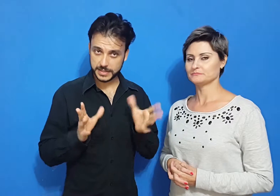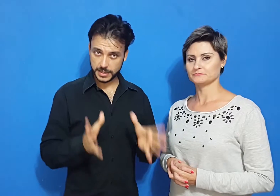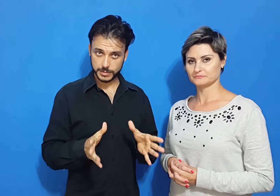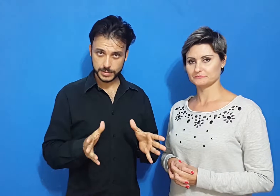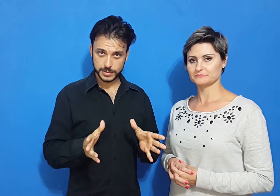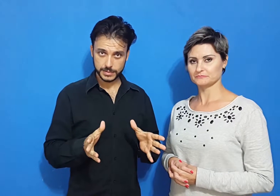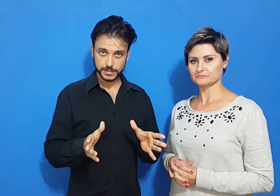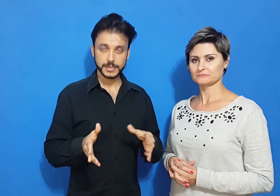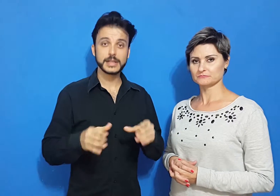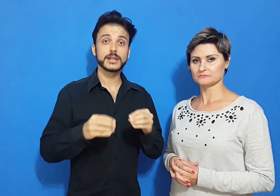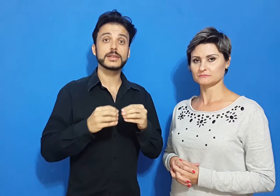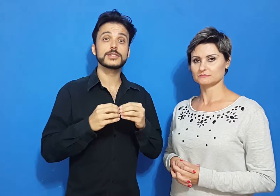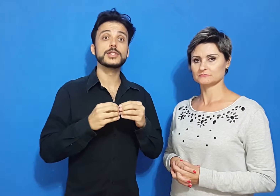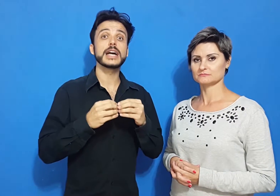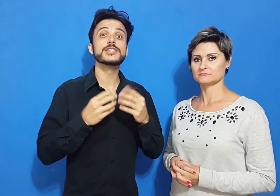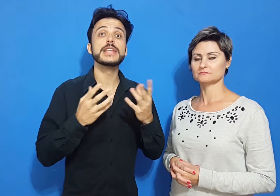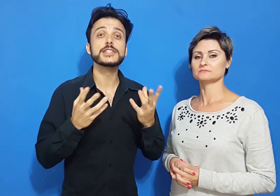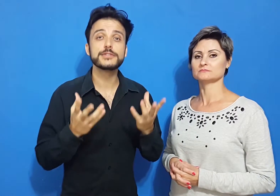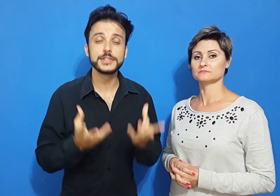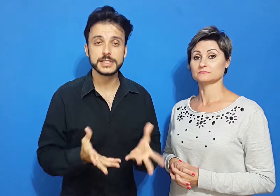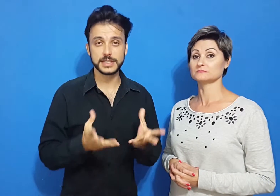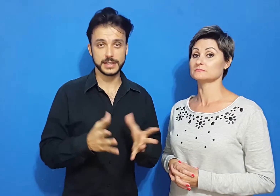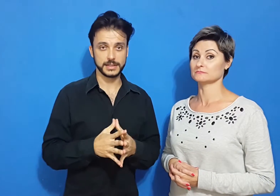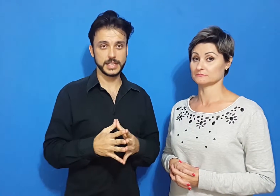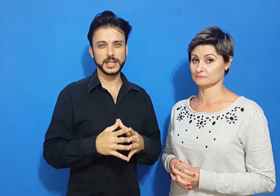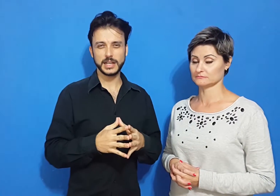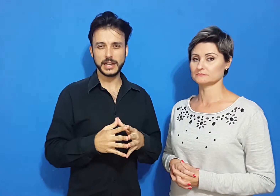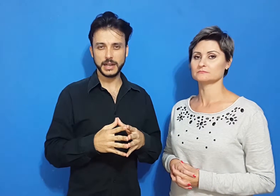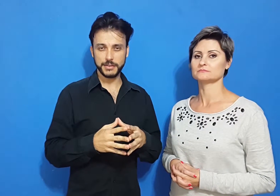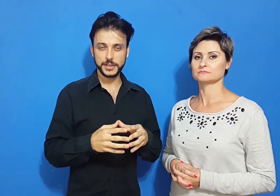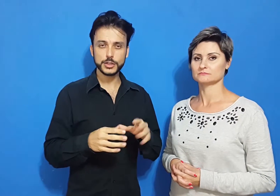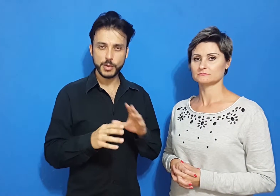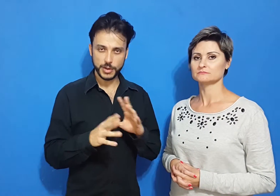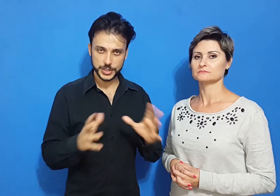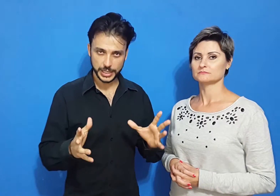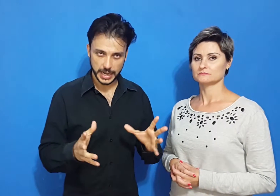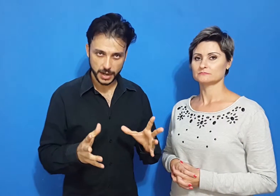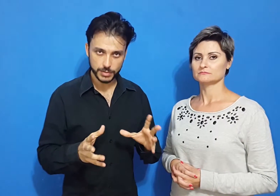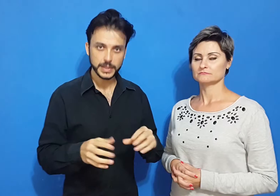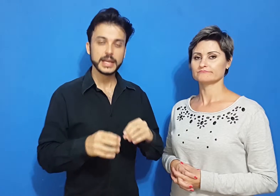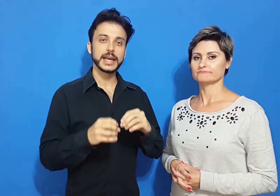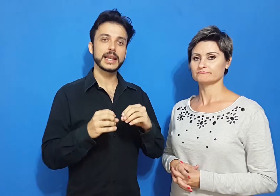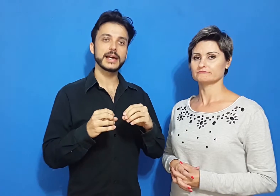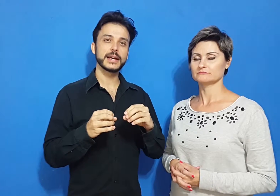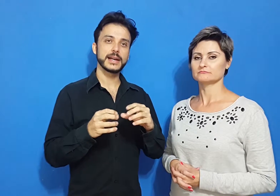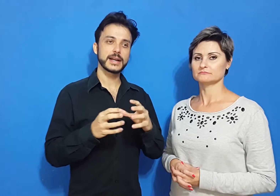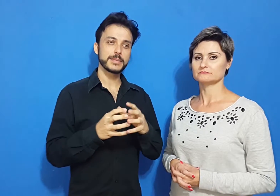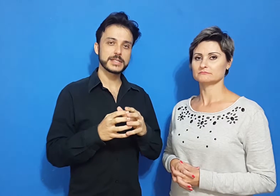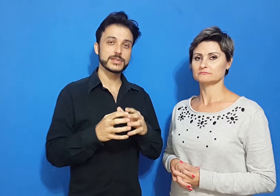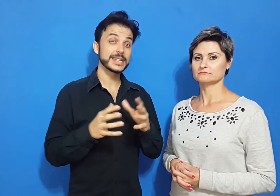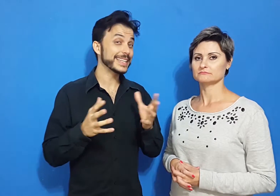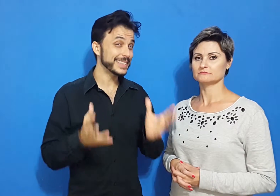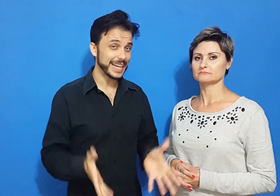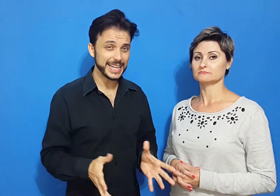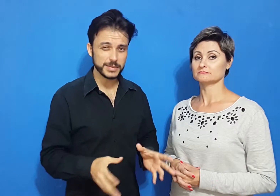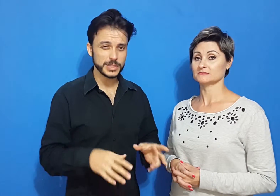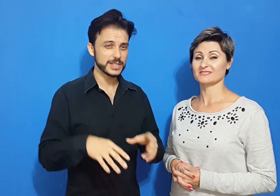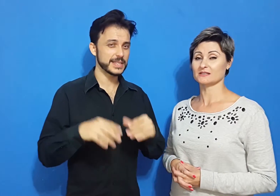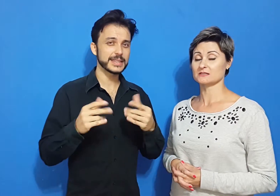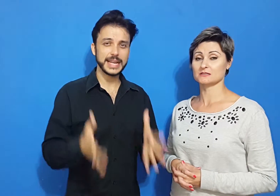precisamos de atividade física, né? A vida, de uma forma geral, ela acaba sendo sedentária, muitas vezes